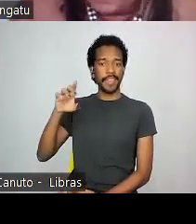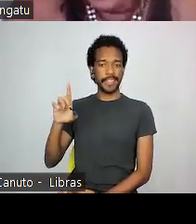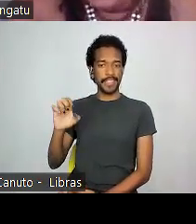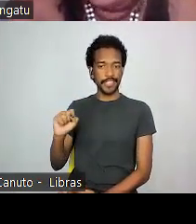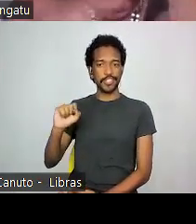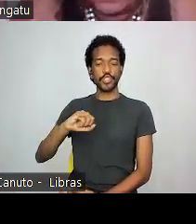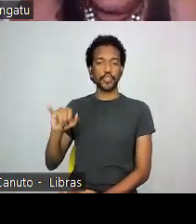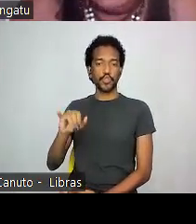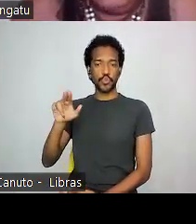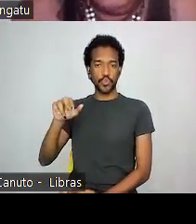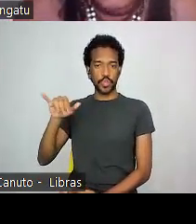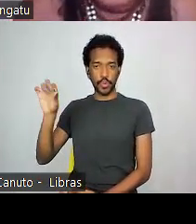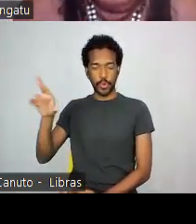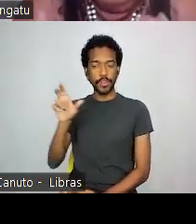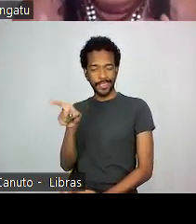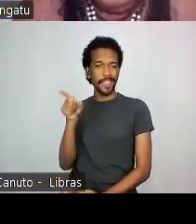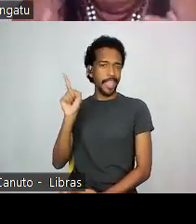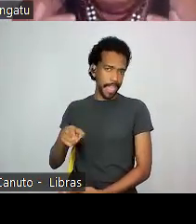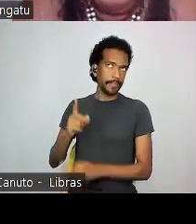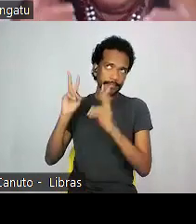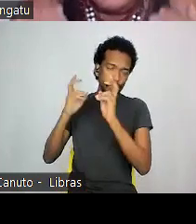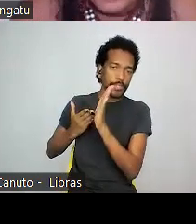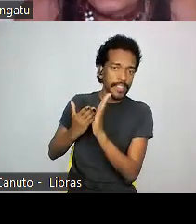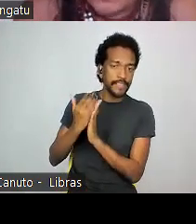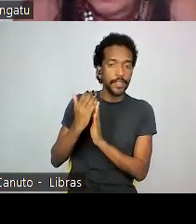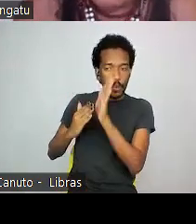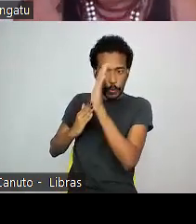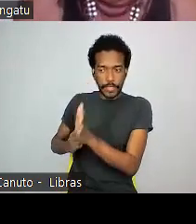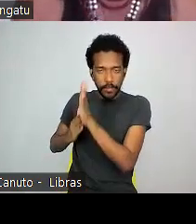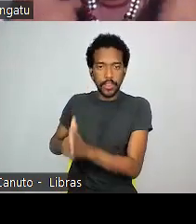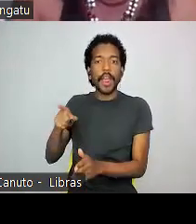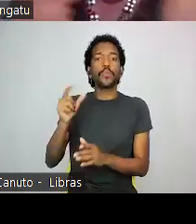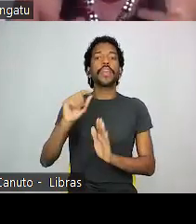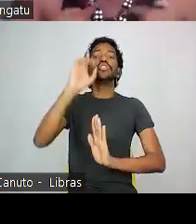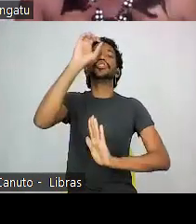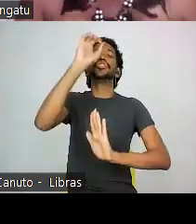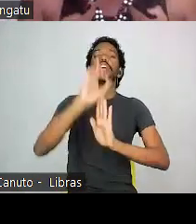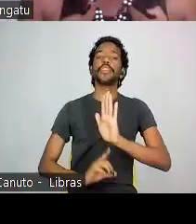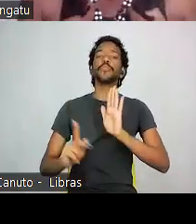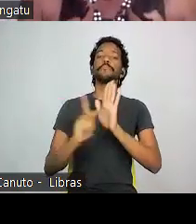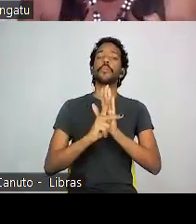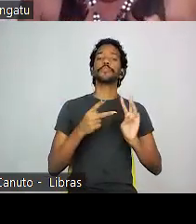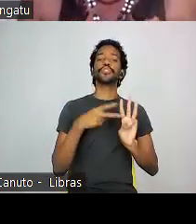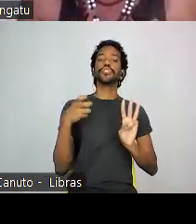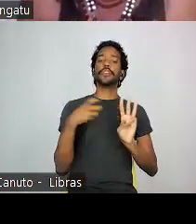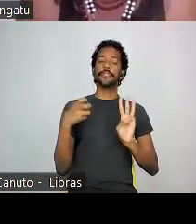que é até conservador, ele falou do direito do indianato. Esse direito que nós temos à Terra,